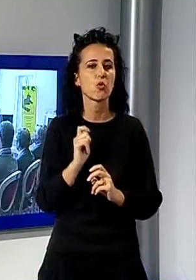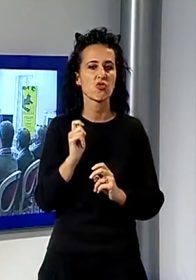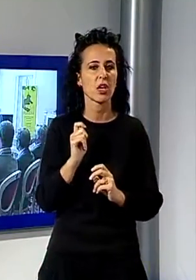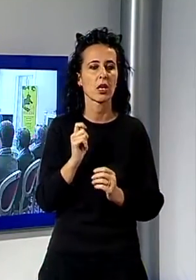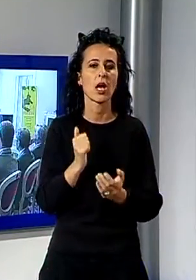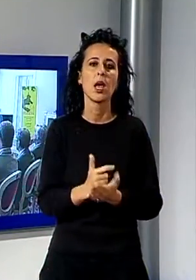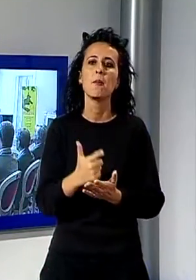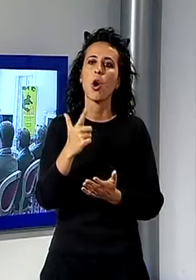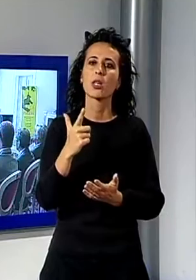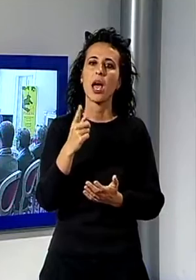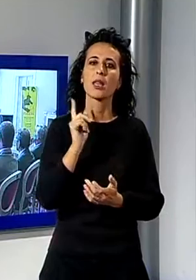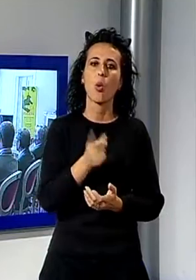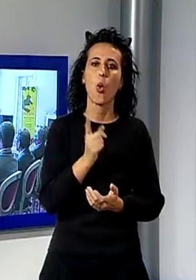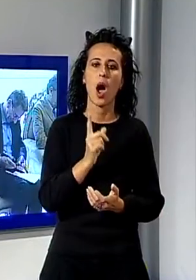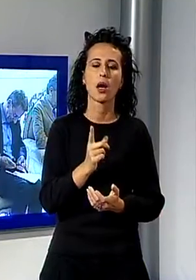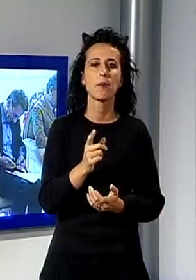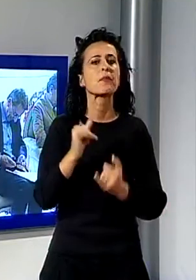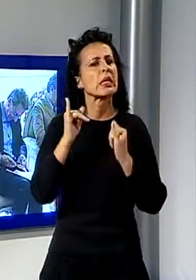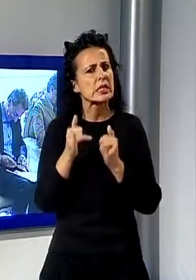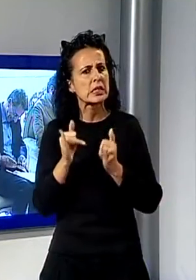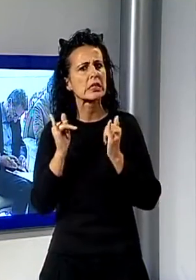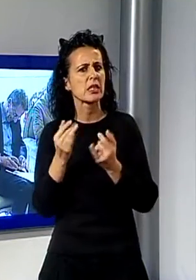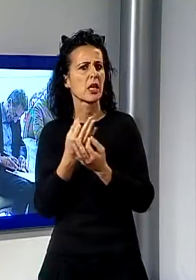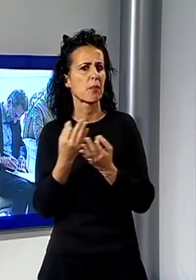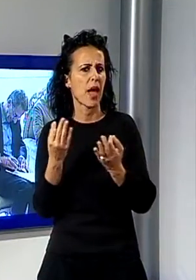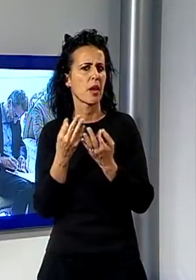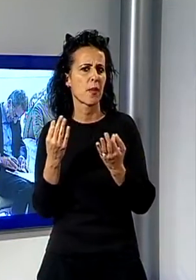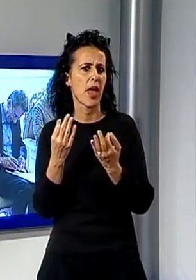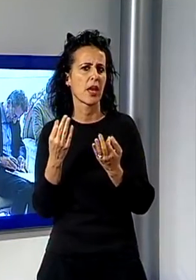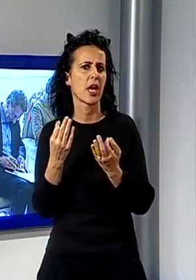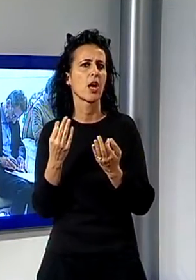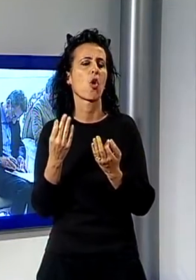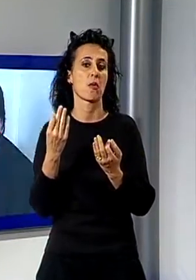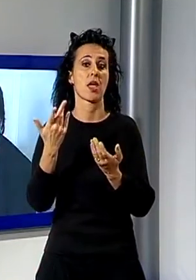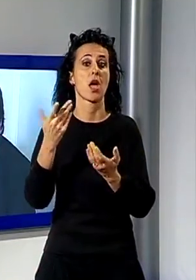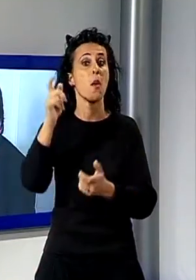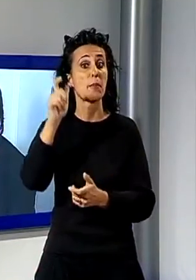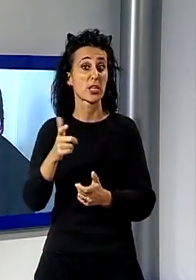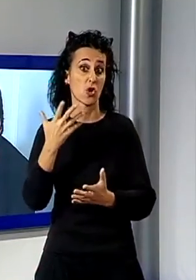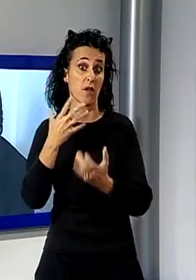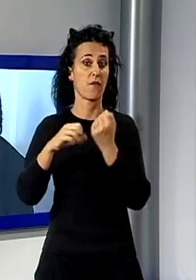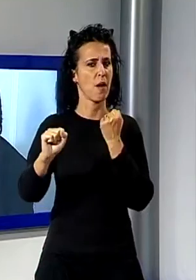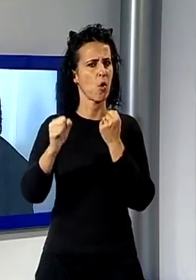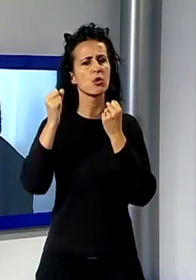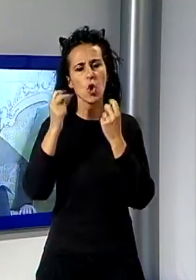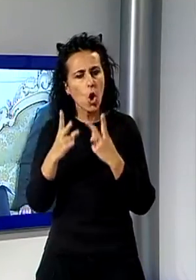sì benissimo, che ci siano delle vette, come dicevamo prima, su Carreras e tanti altri grandissimi